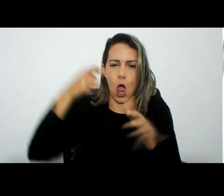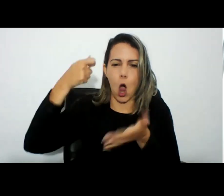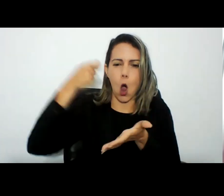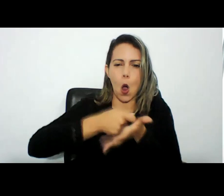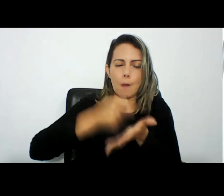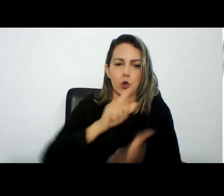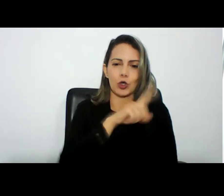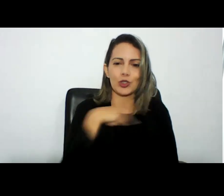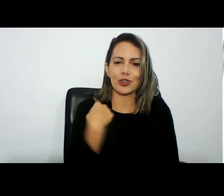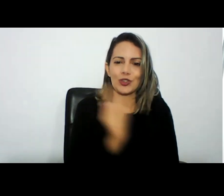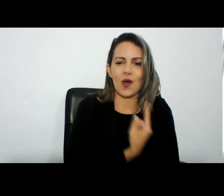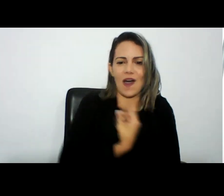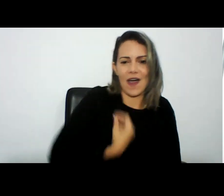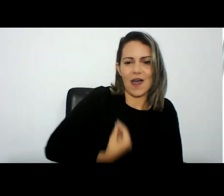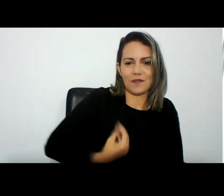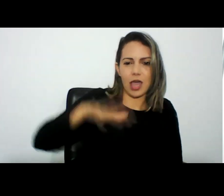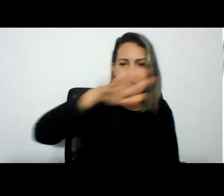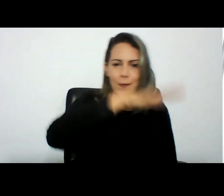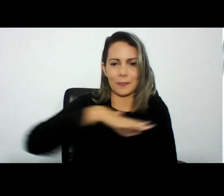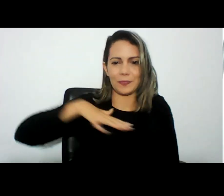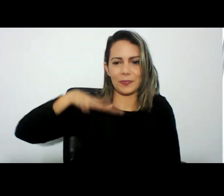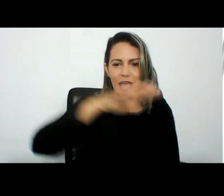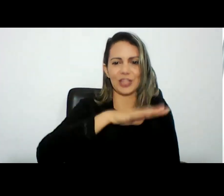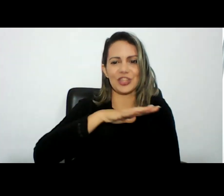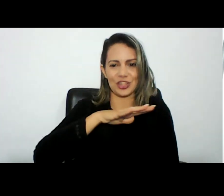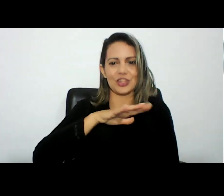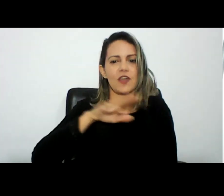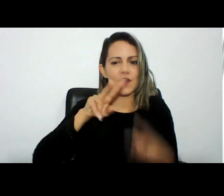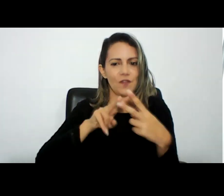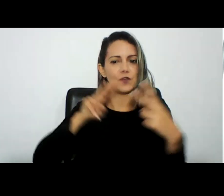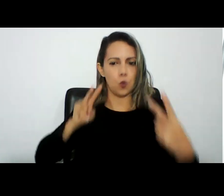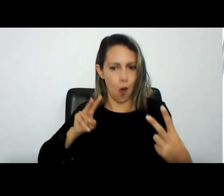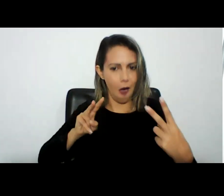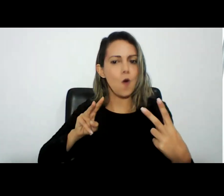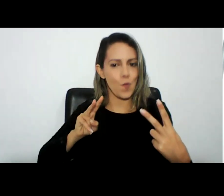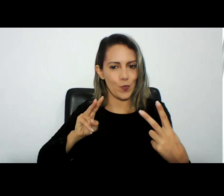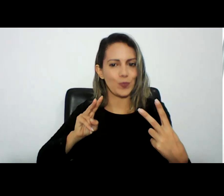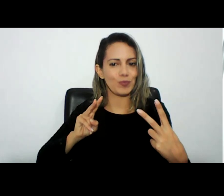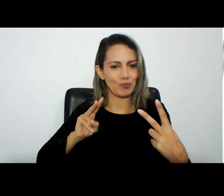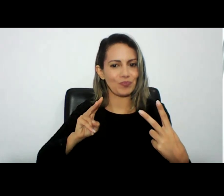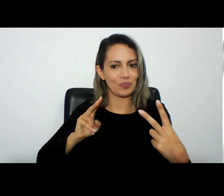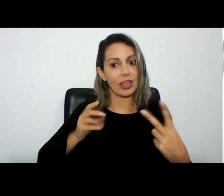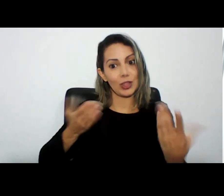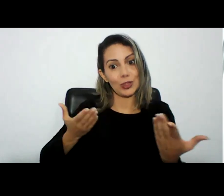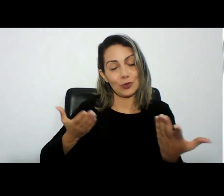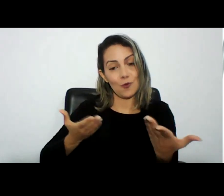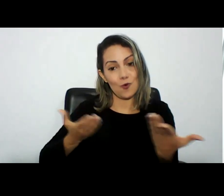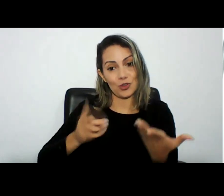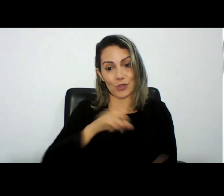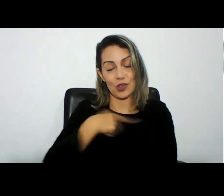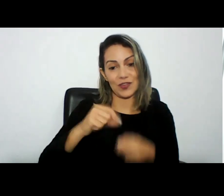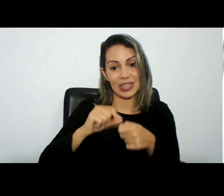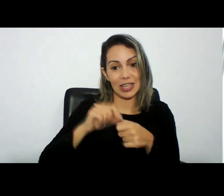nossa palestra que normalmente seria presencialmente hoje nós estamos fazendo online um número de fraudes